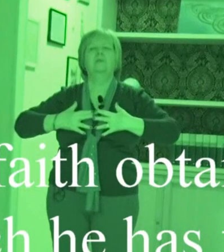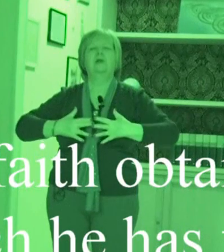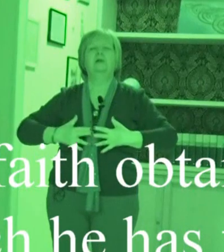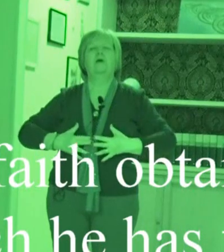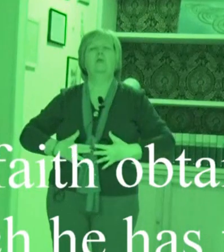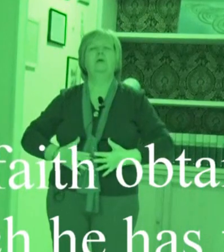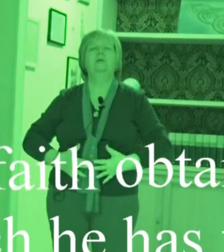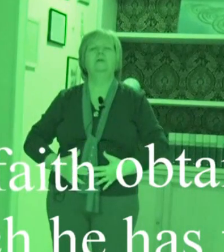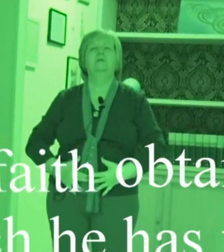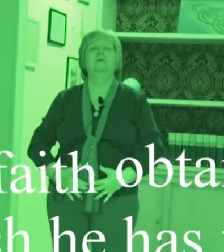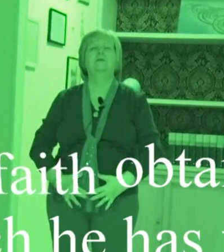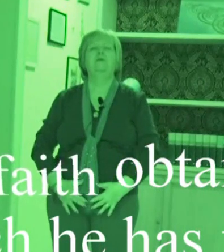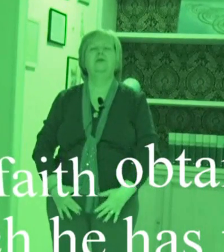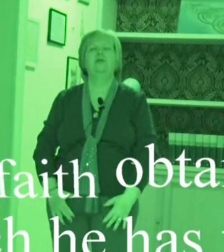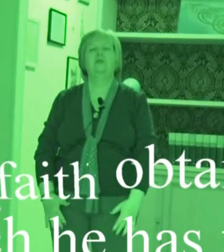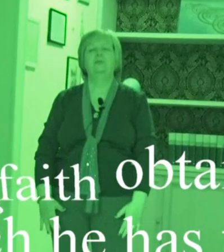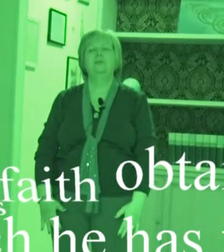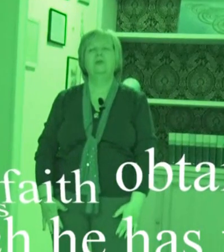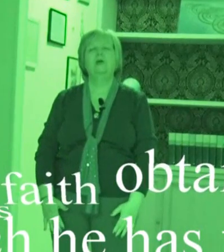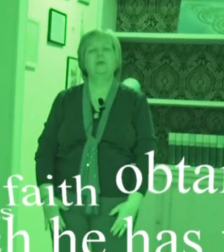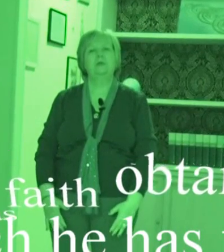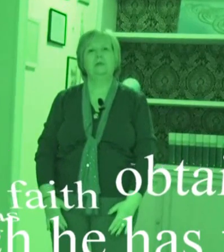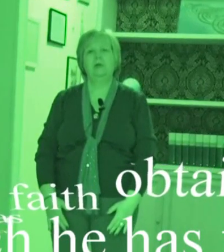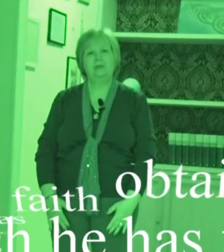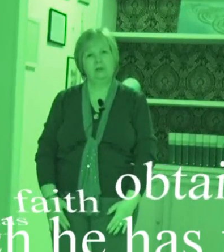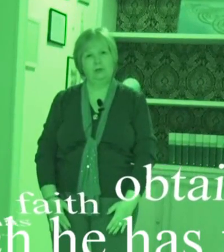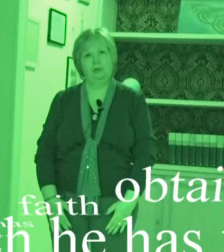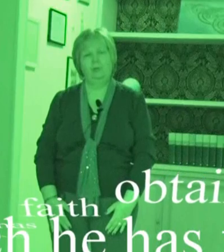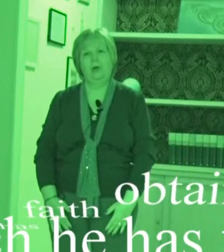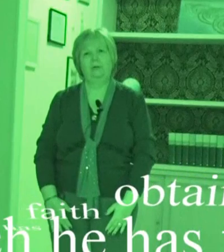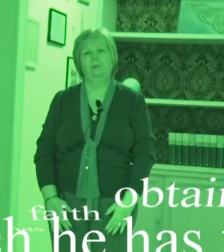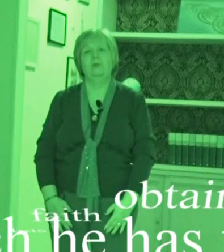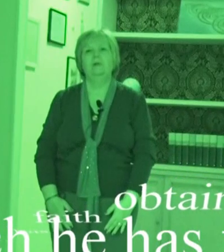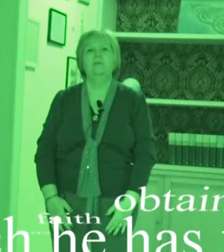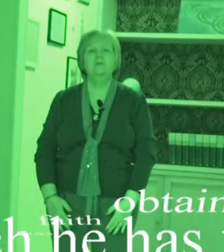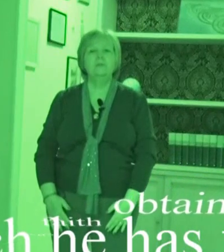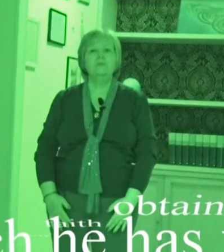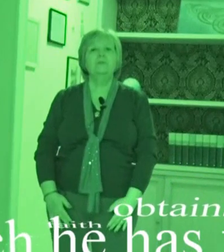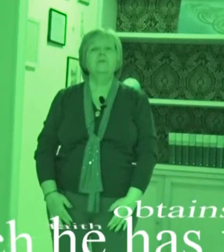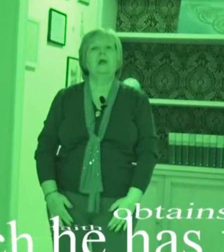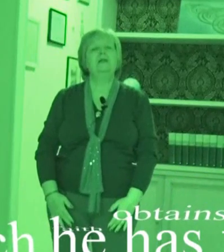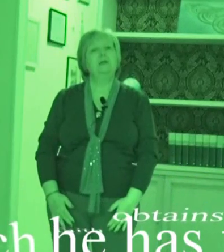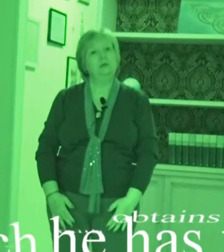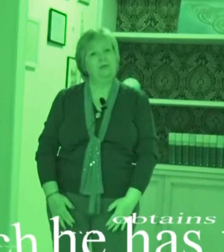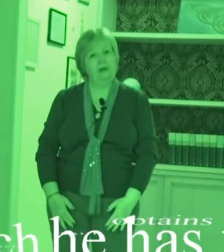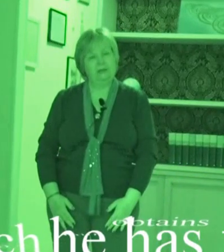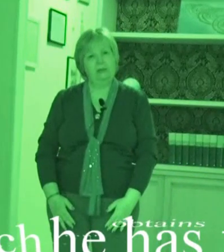nell'addome. Fin gioco. E questo è l'esercizio completo. La seconda fase dell